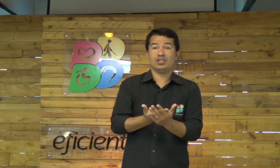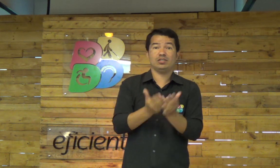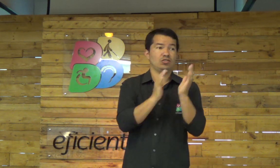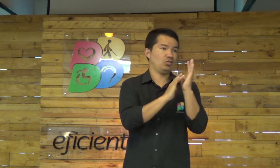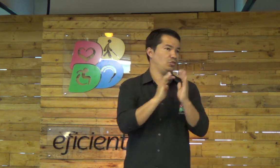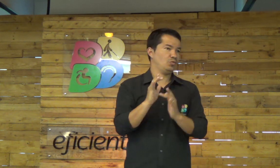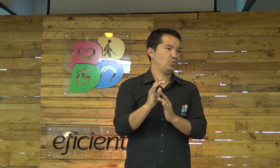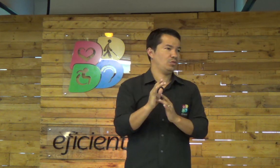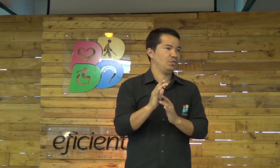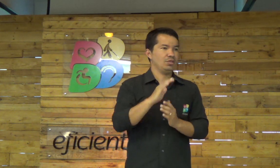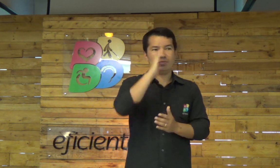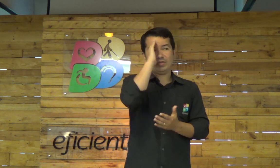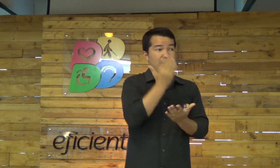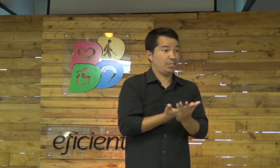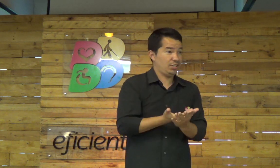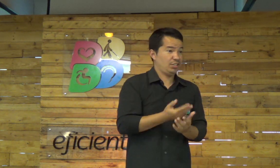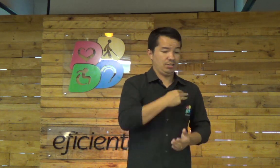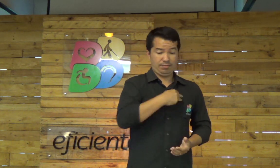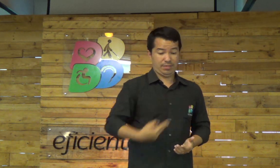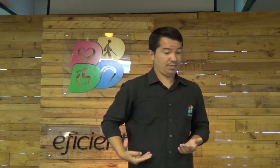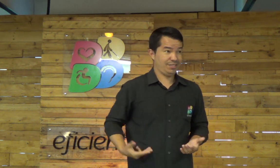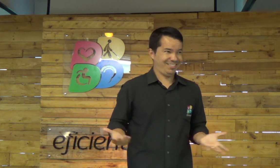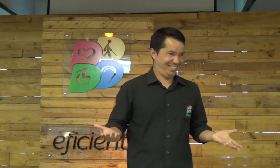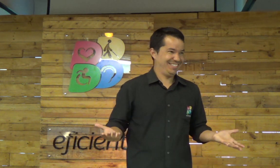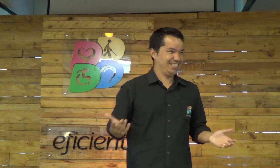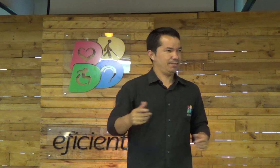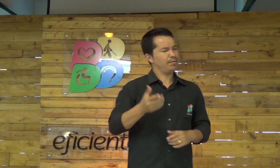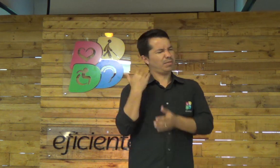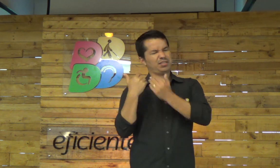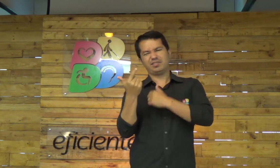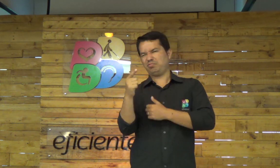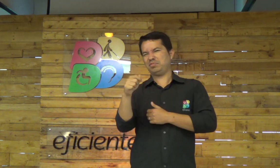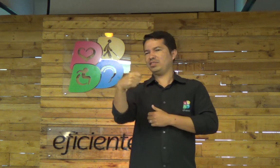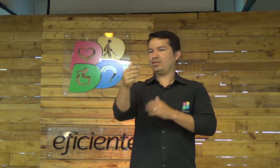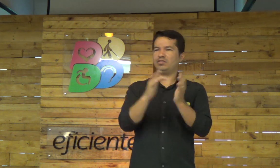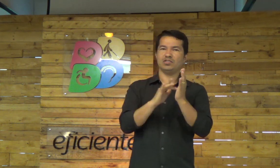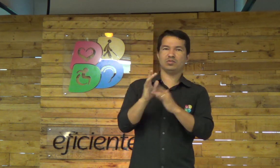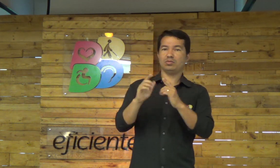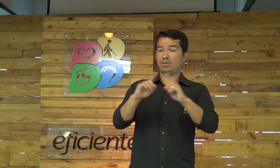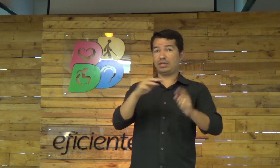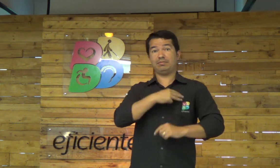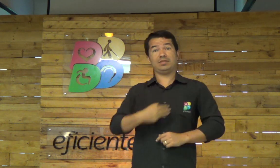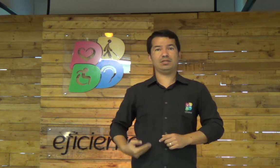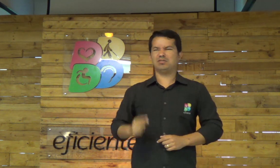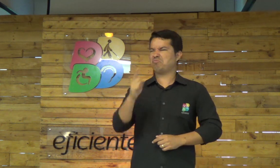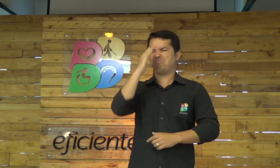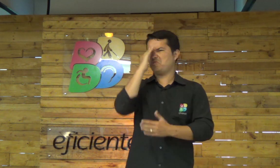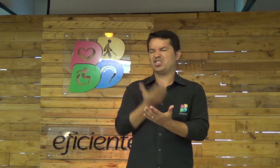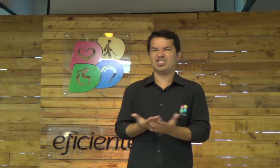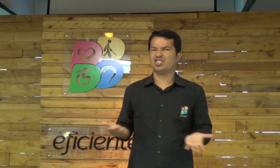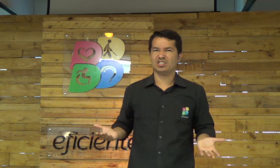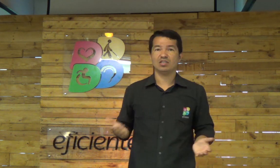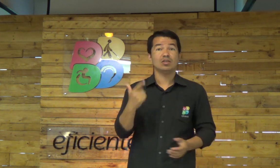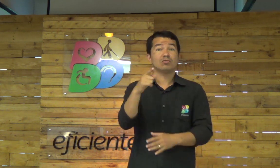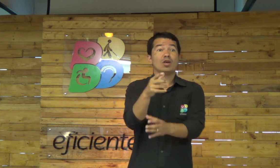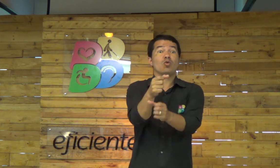Isaías. Não criam em Jesus. E não criam que Jesus seria, que era o Messias. Eles não